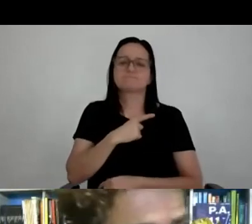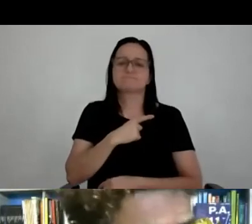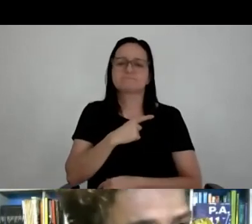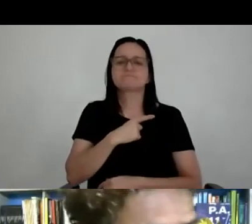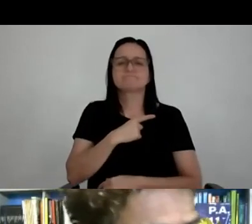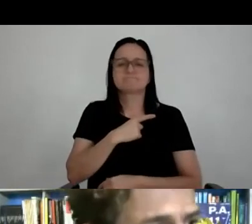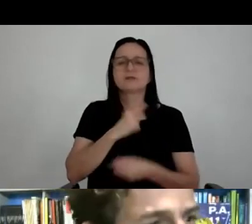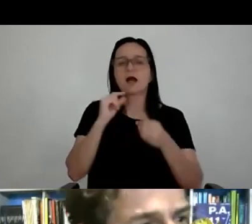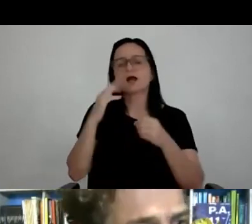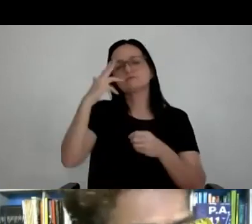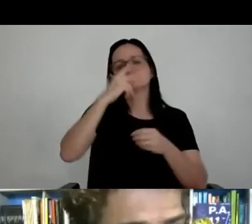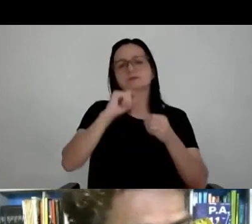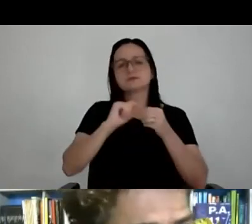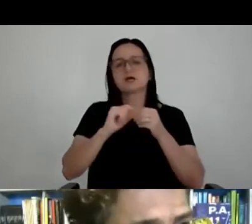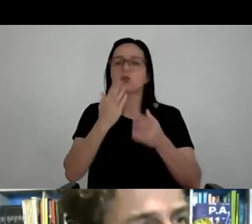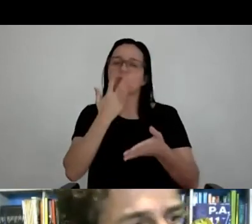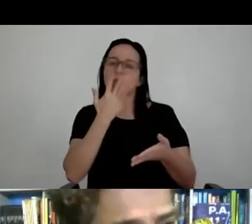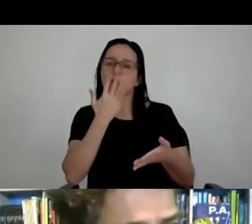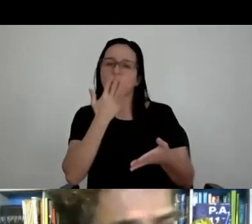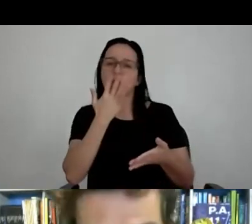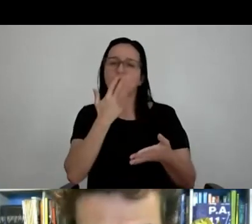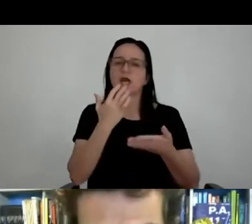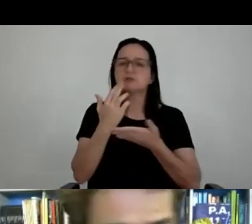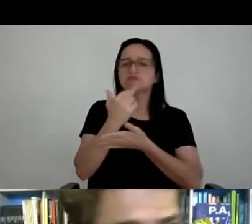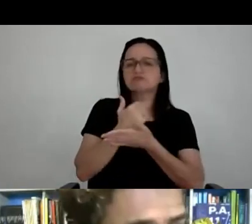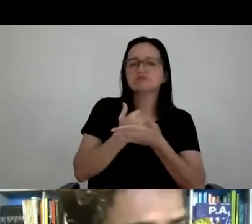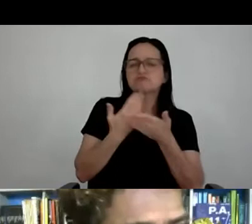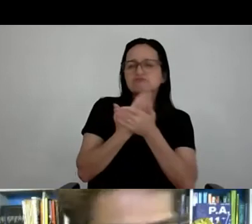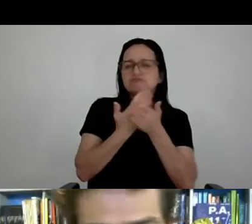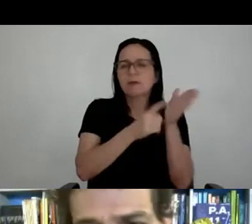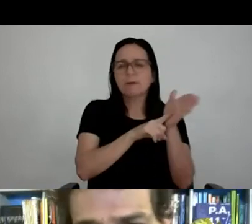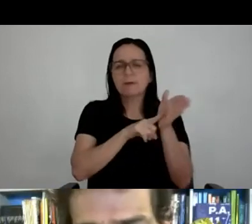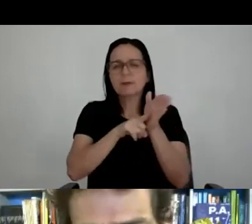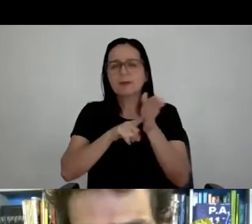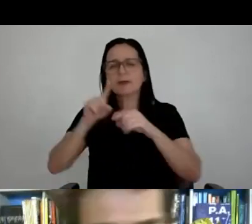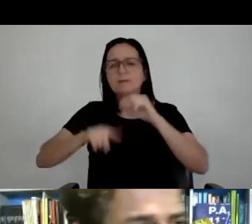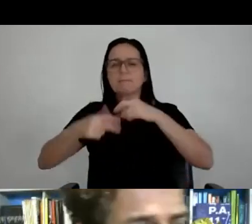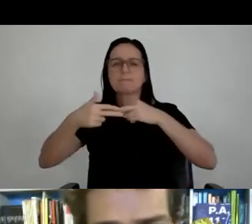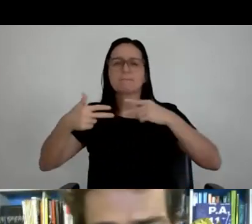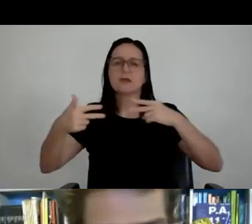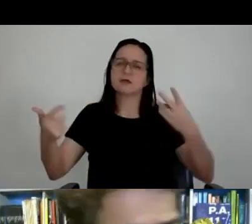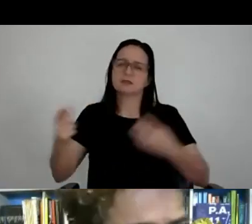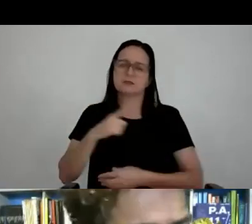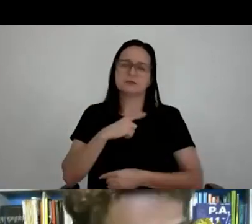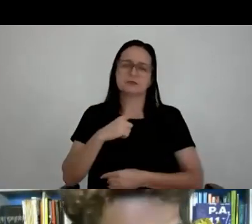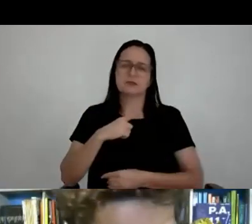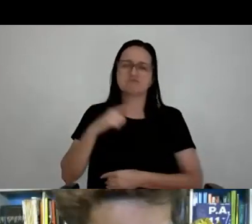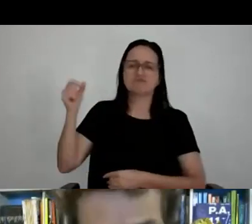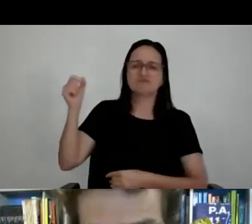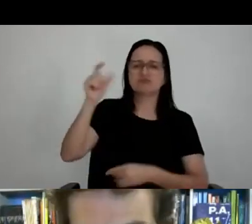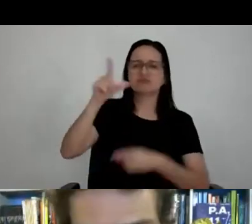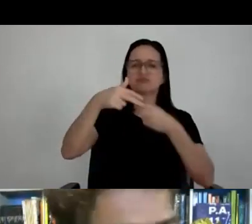imagem. Usamos as cores, criamos as peças, estudamos os materiais, fizemos com chapa galvanizada, soldazinha com tinta de